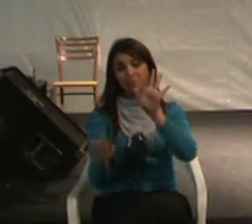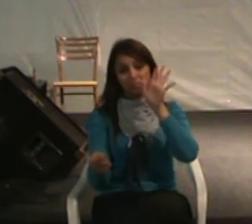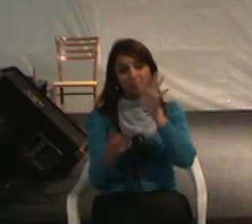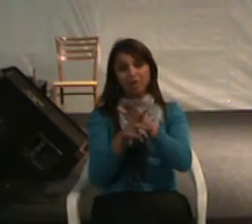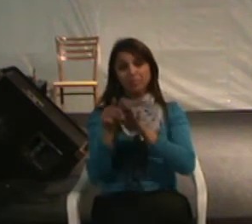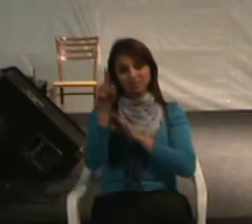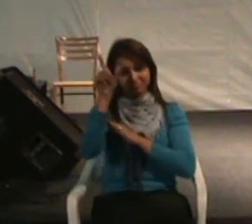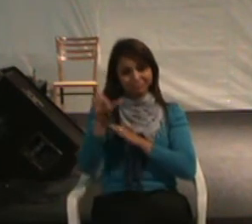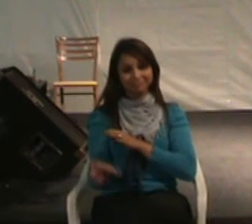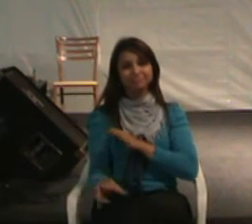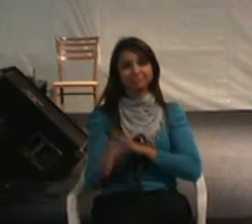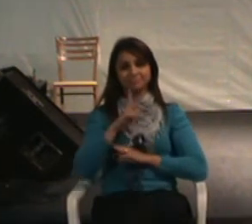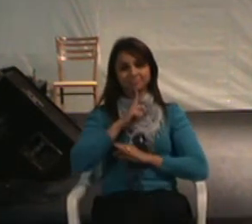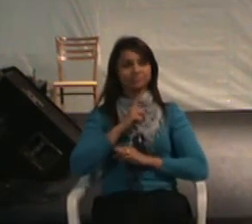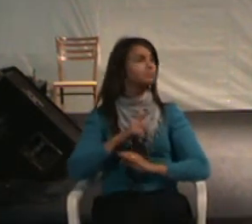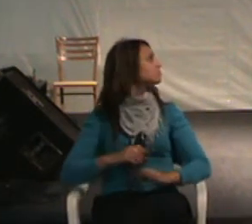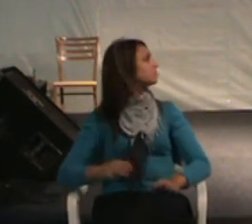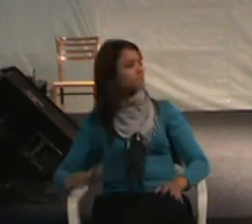sobre este quadro aqui.